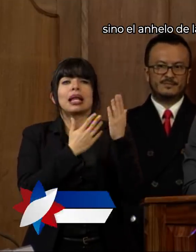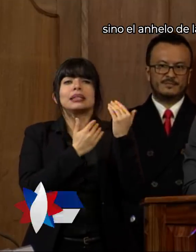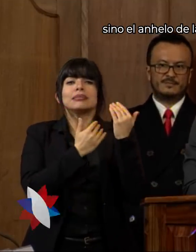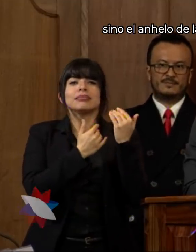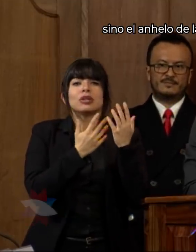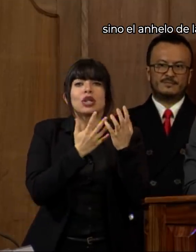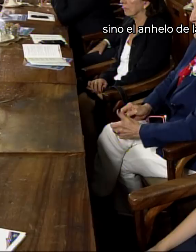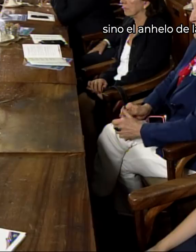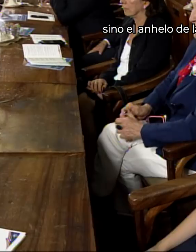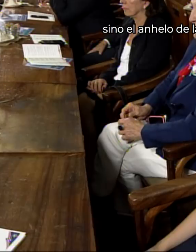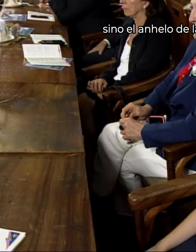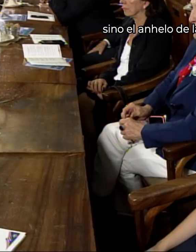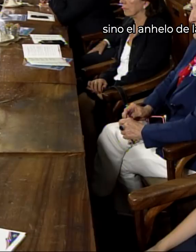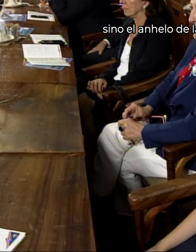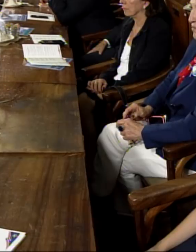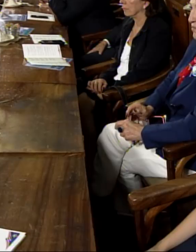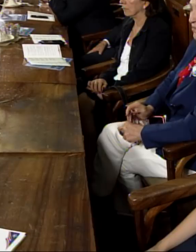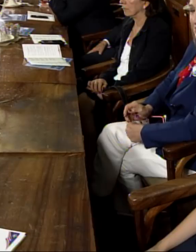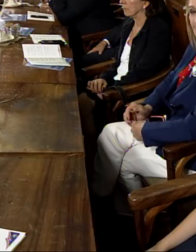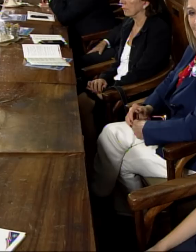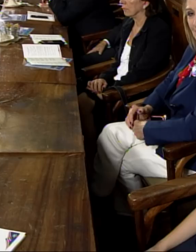Costa Rica del 2050.